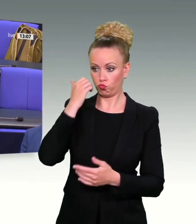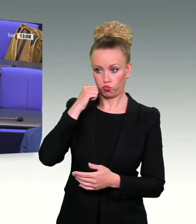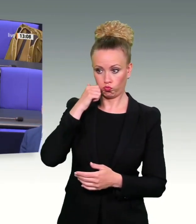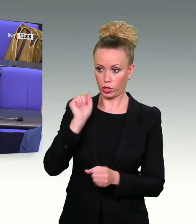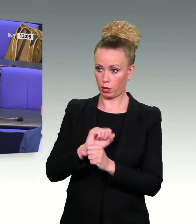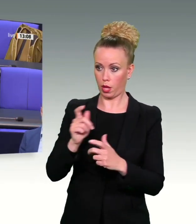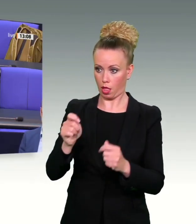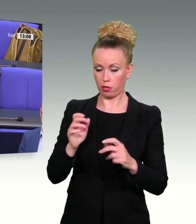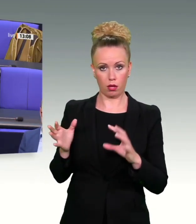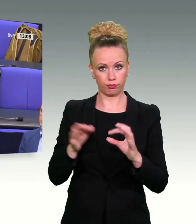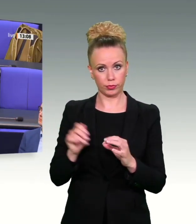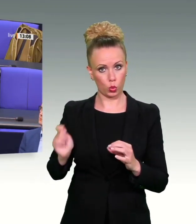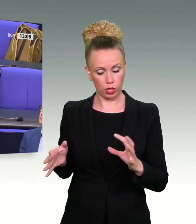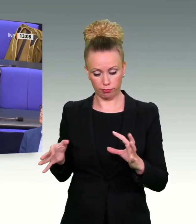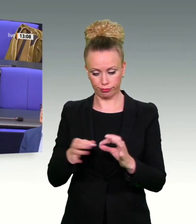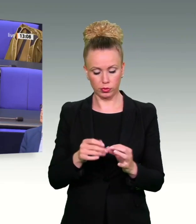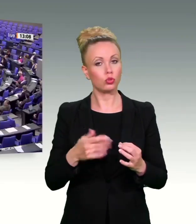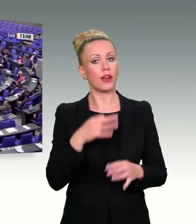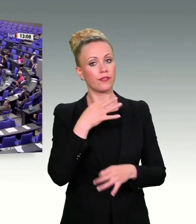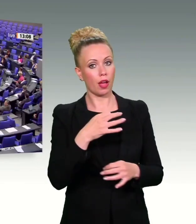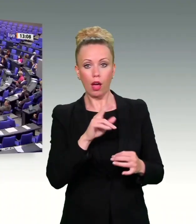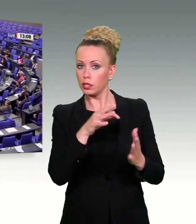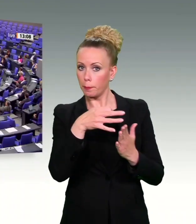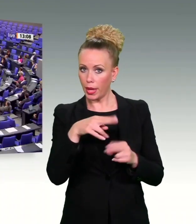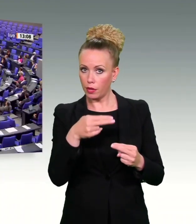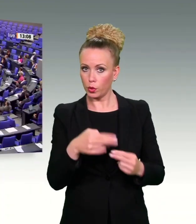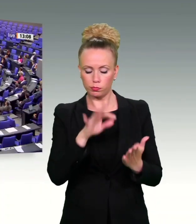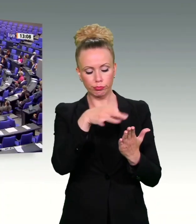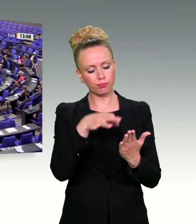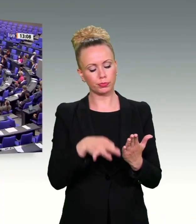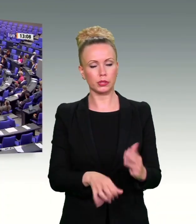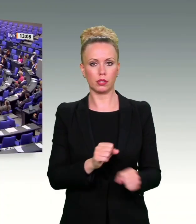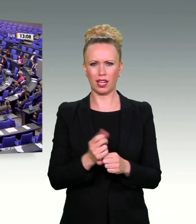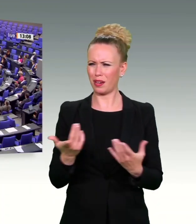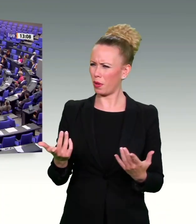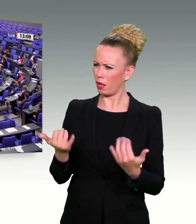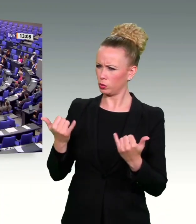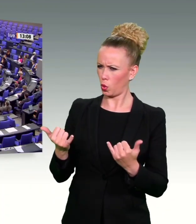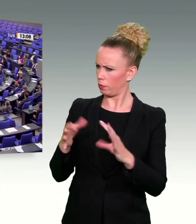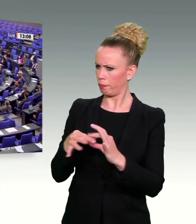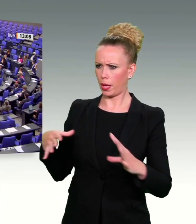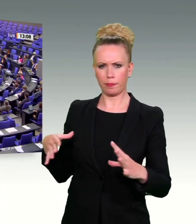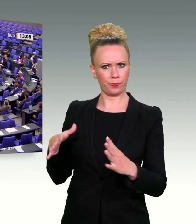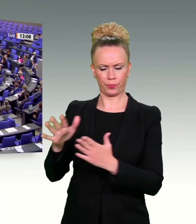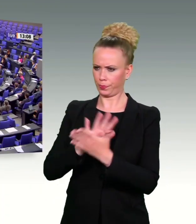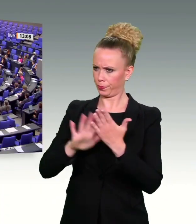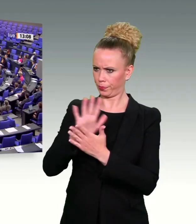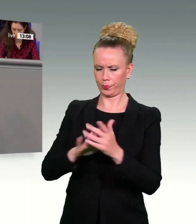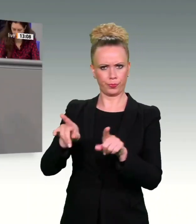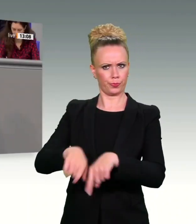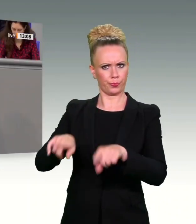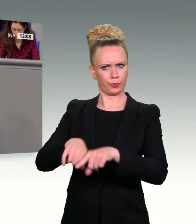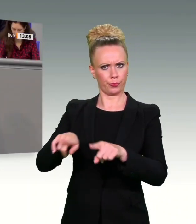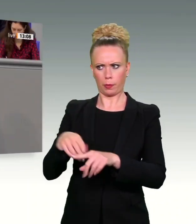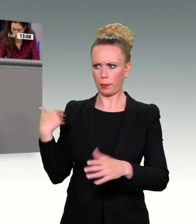ernsthafte Diskussion kommen. Sonst hat man den Eindruck, dass Sie einfach redundant das fordern, was Sie immer fordern, und mit dem Sie mega unerfolgreich waren. Herzlichen Dank.